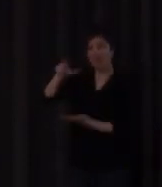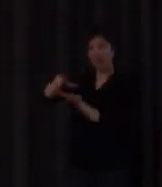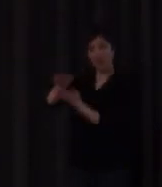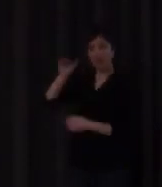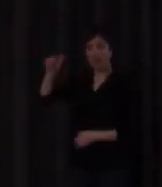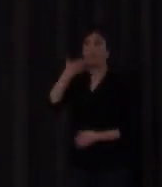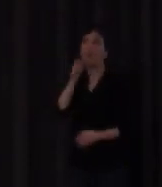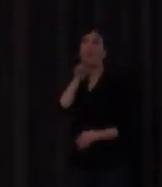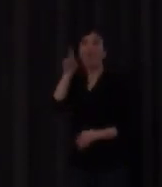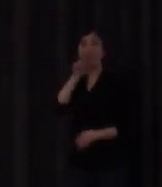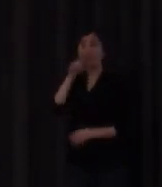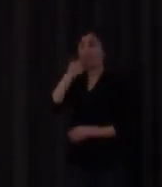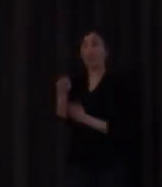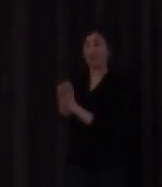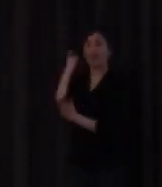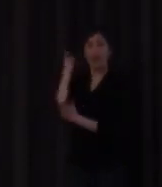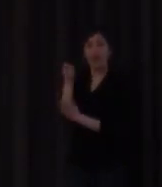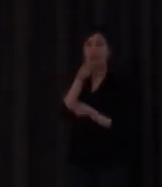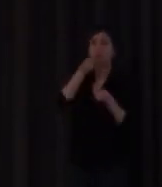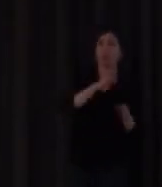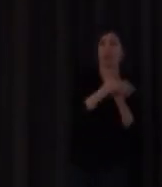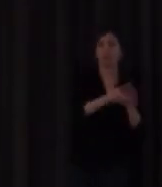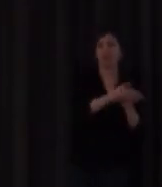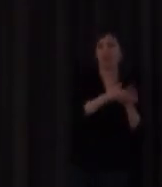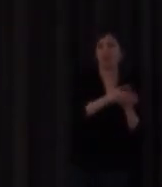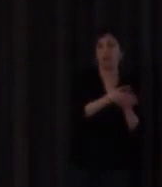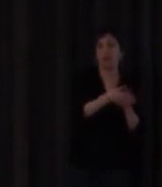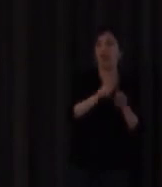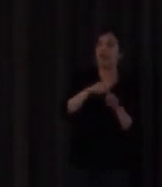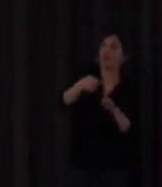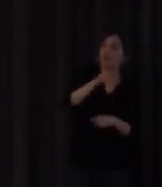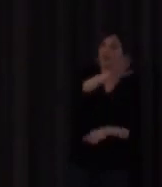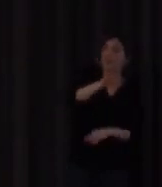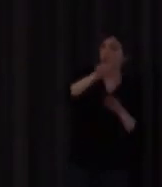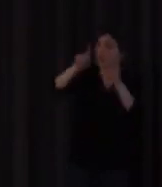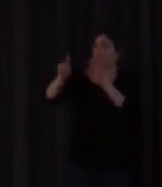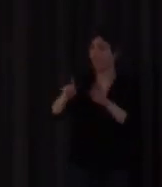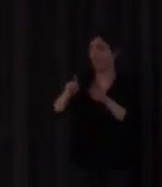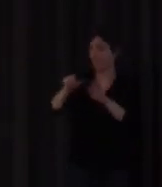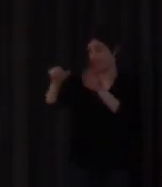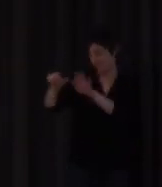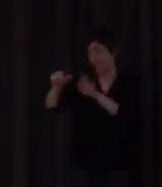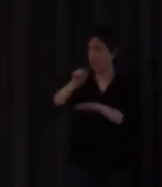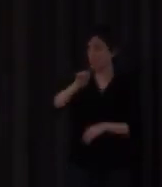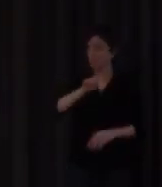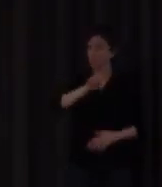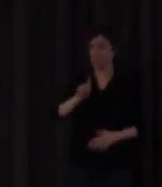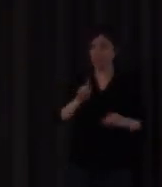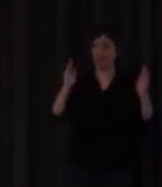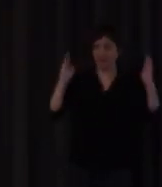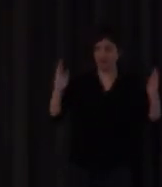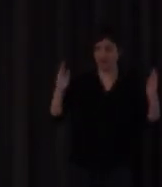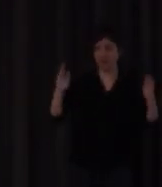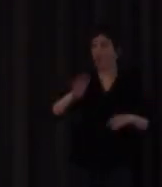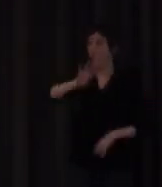por ejemplo ¿de acuerdo? y eso lo hace en quinto y sexto de primaria y en primero segundo y tercero no se puso en